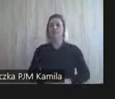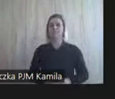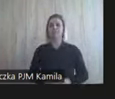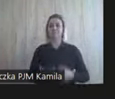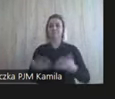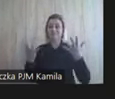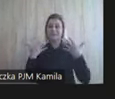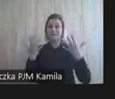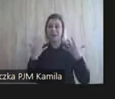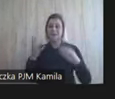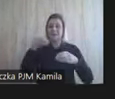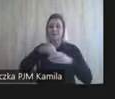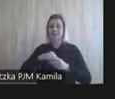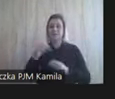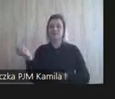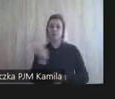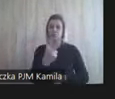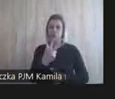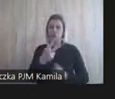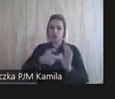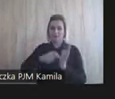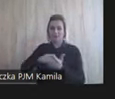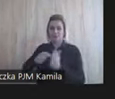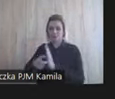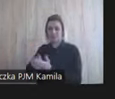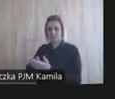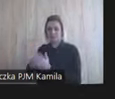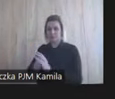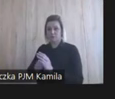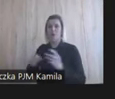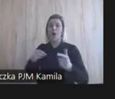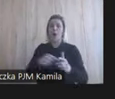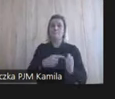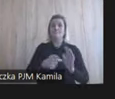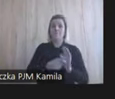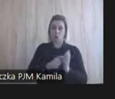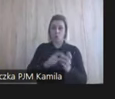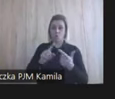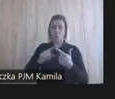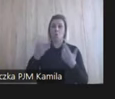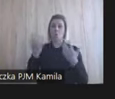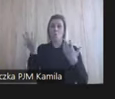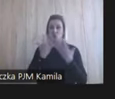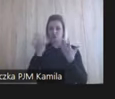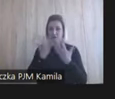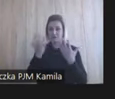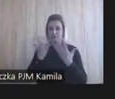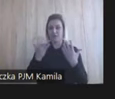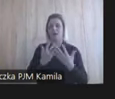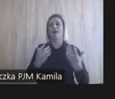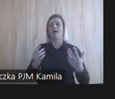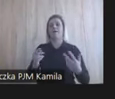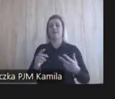pomieszczeń. Teraz widzicie pokój, ale jest też łazienka i jest też